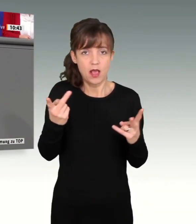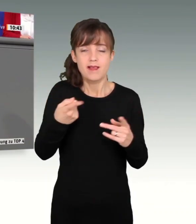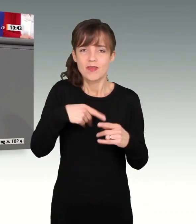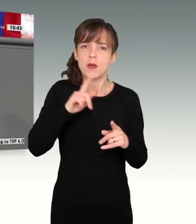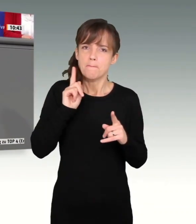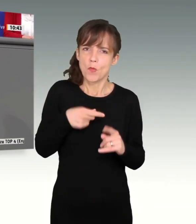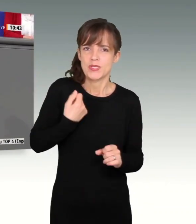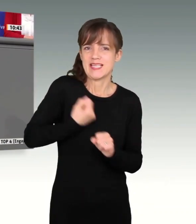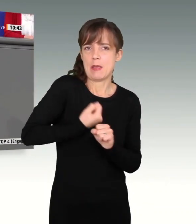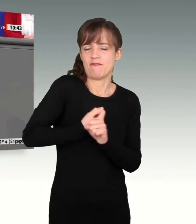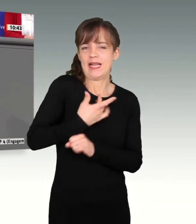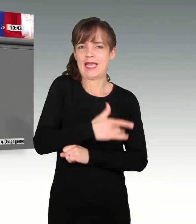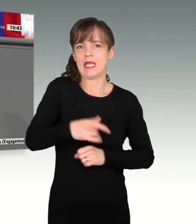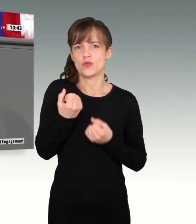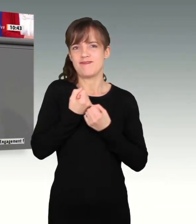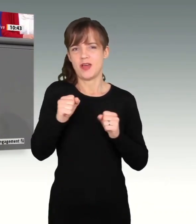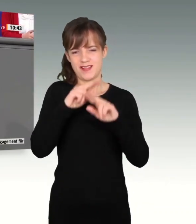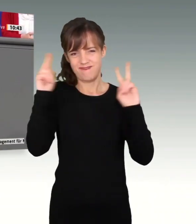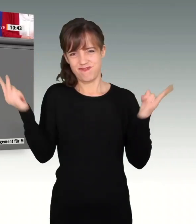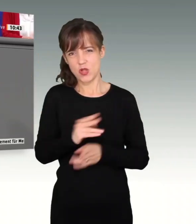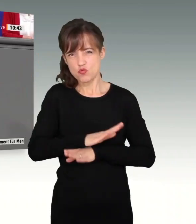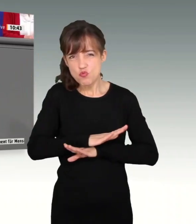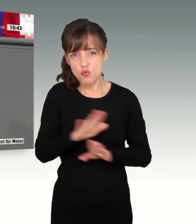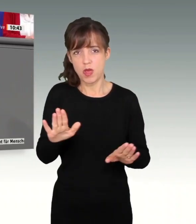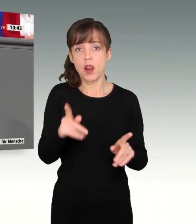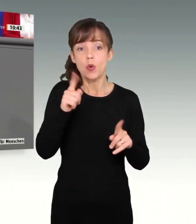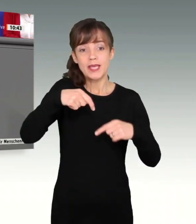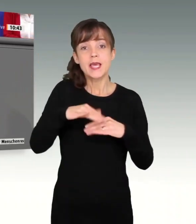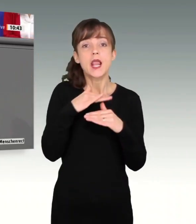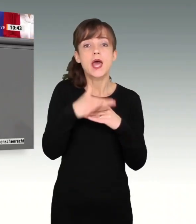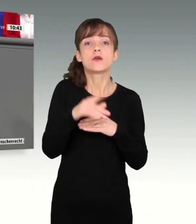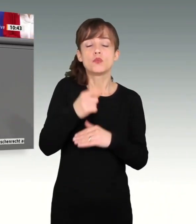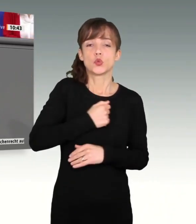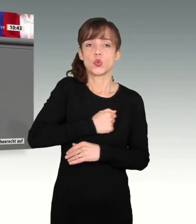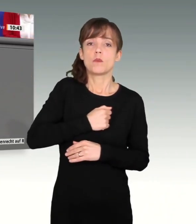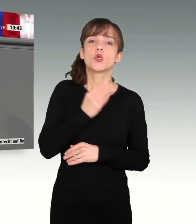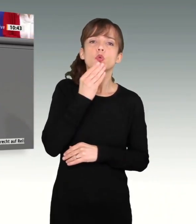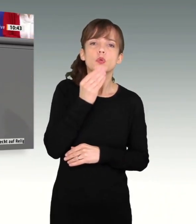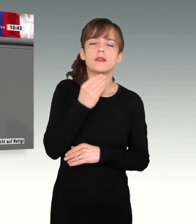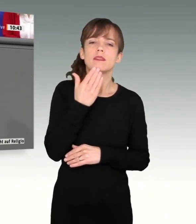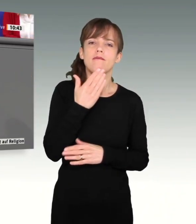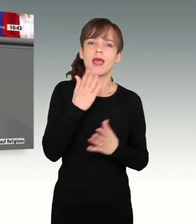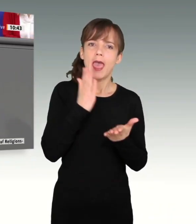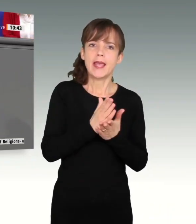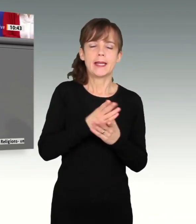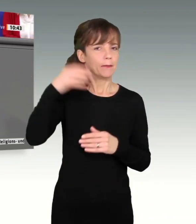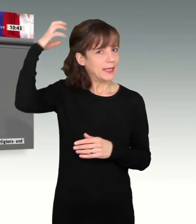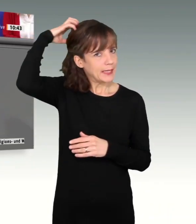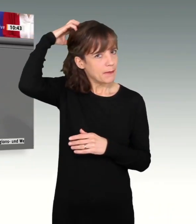Nachdruck für die Religionsfreiheit weltweit einstehen und auch bei uns im Land dafür sorgen, dass sich Juden endlich mit einer Kippa